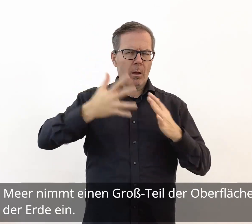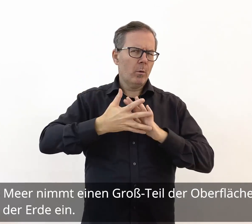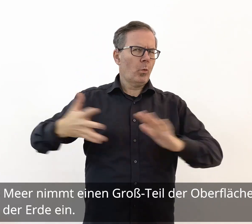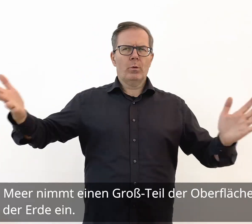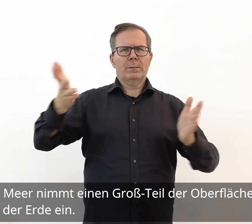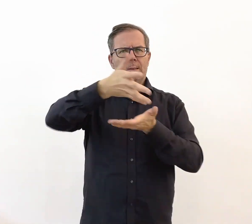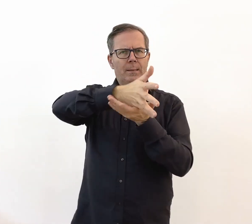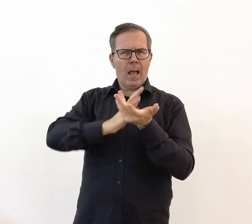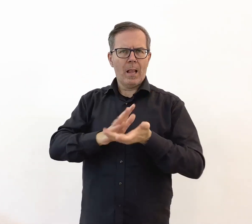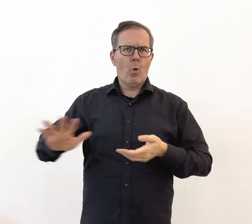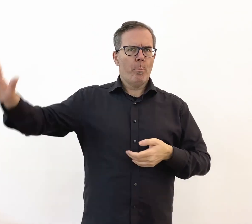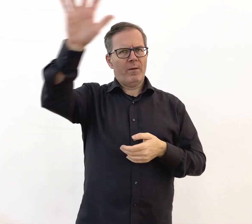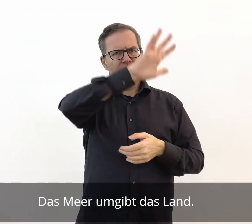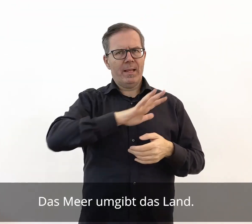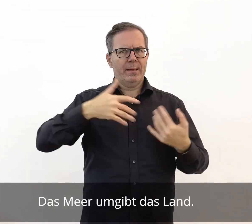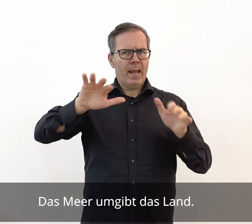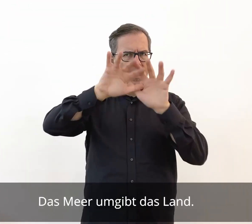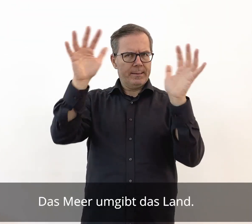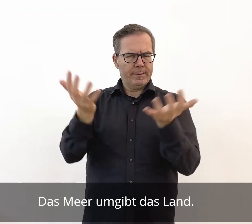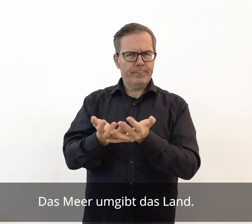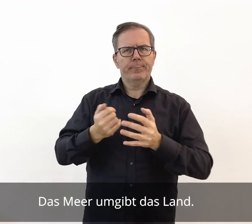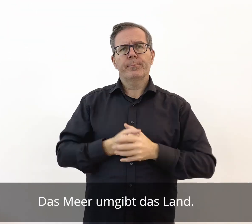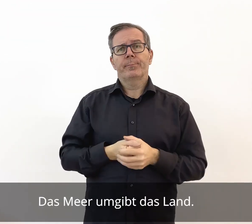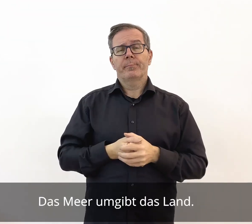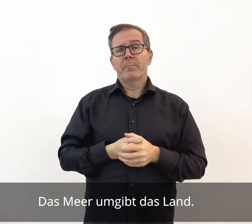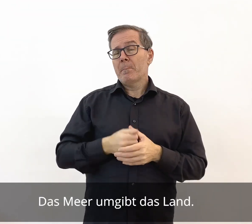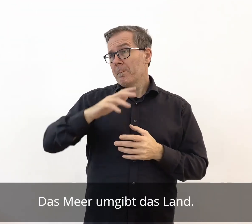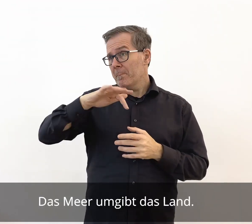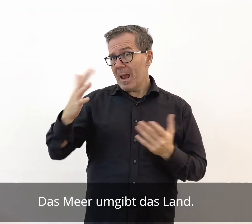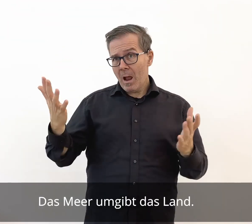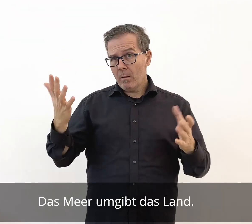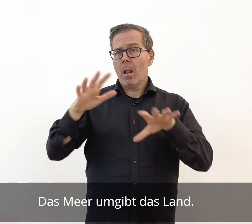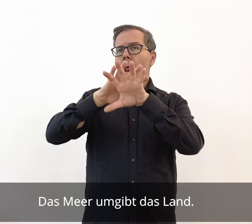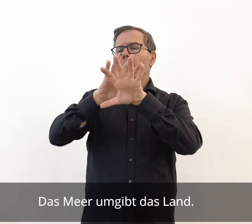der Erde ein. Das Meer umgibt das Land.